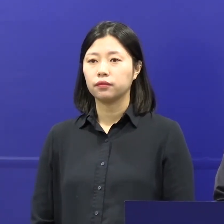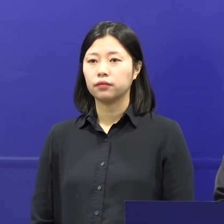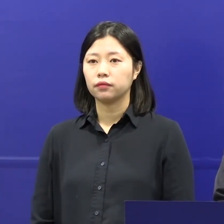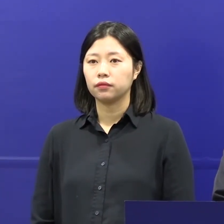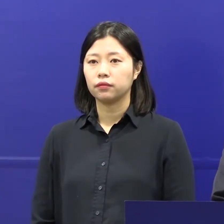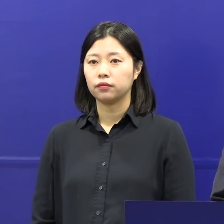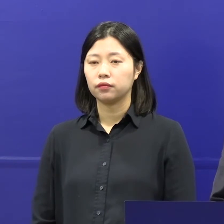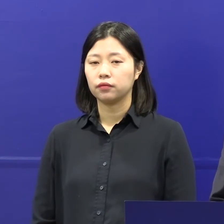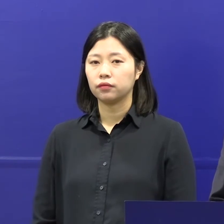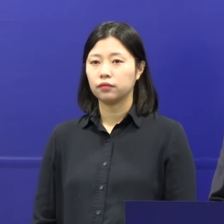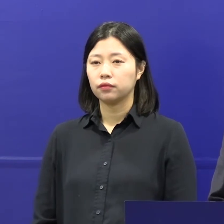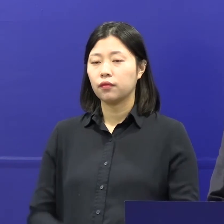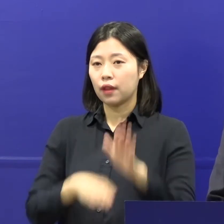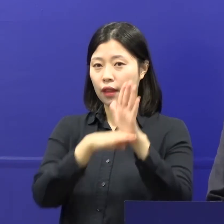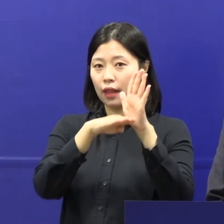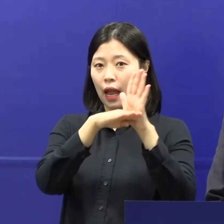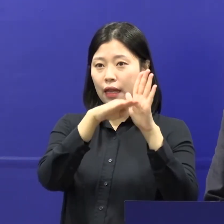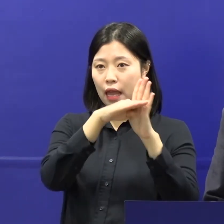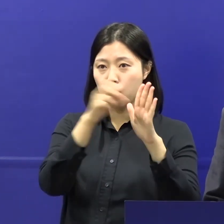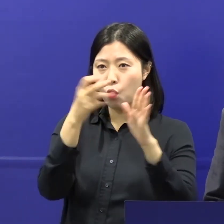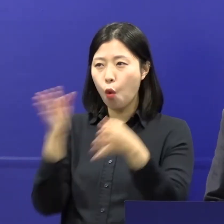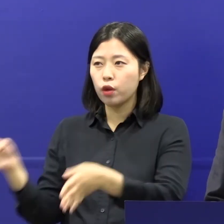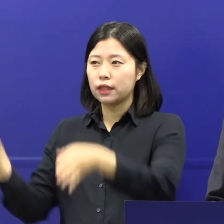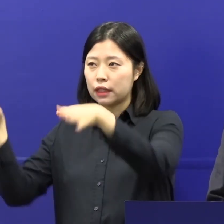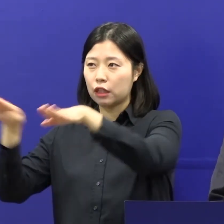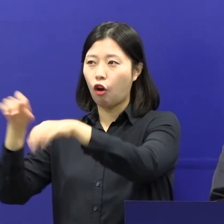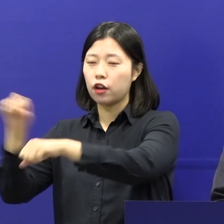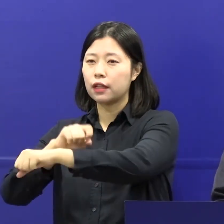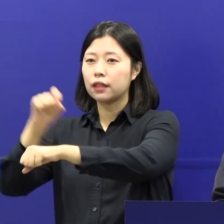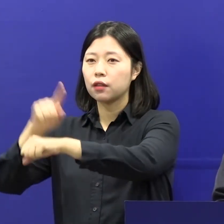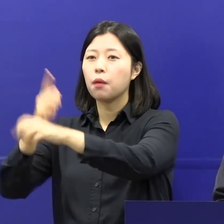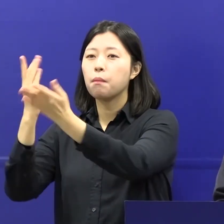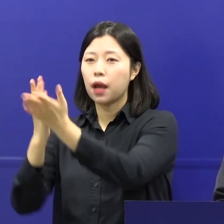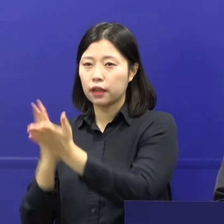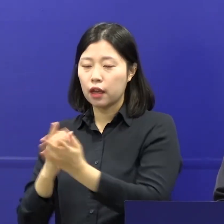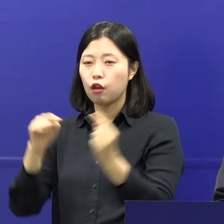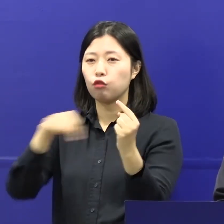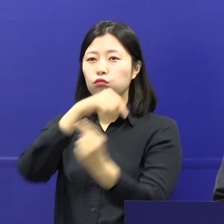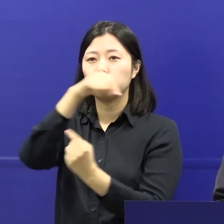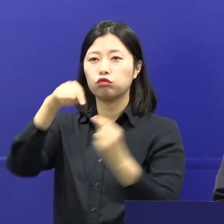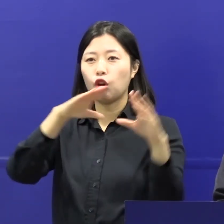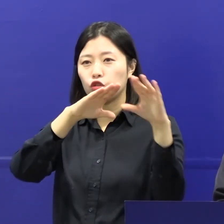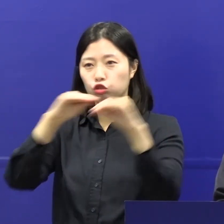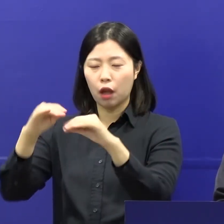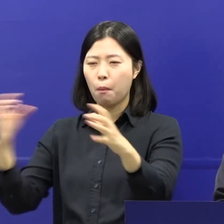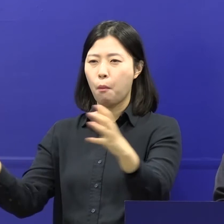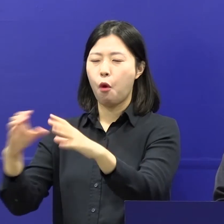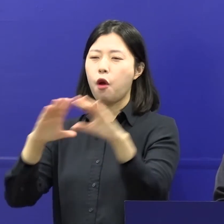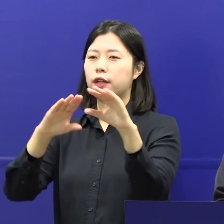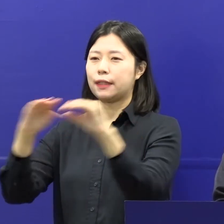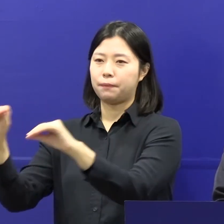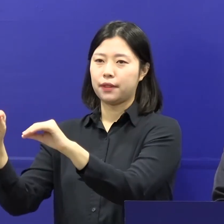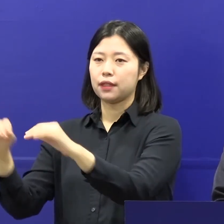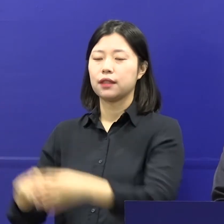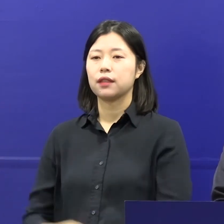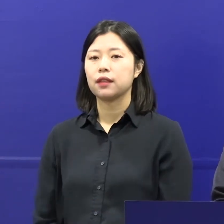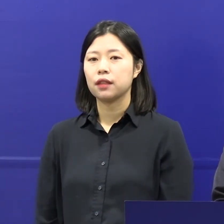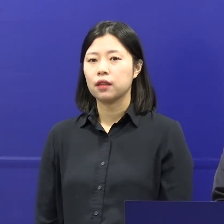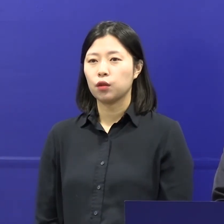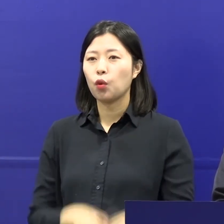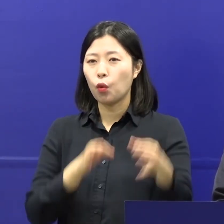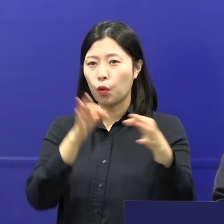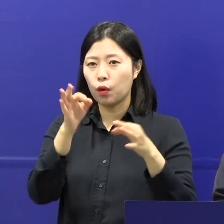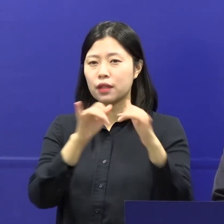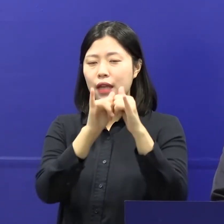두기의 관계절 시설별 특성에 따라 집합금지나 운영 중단 등을 탄력적으로 적용해서 소상공인과